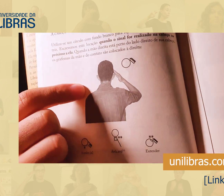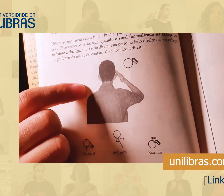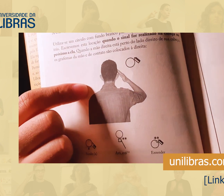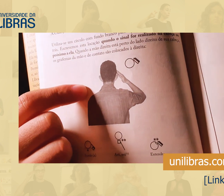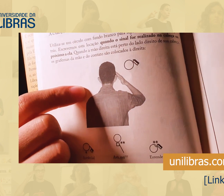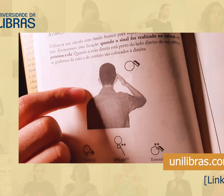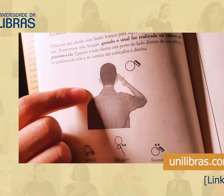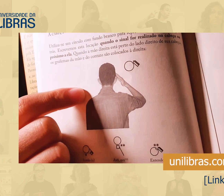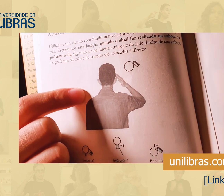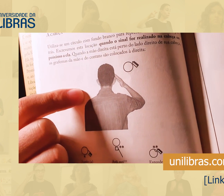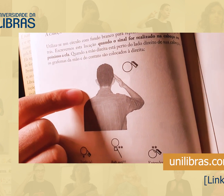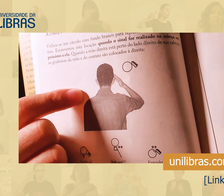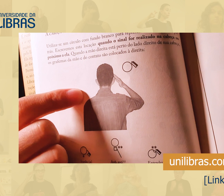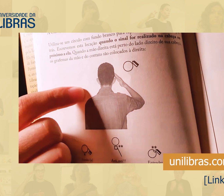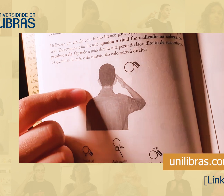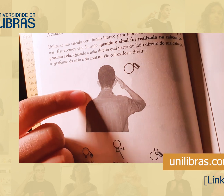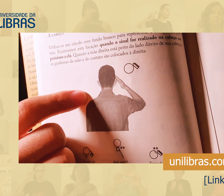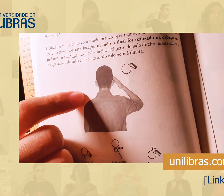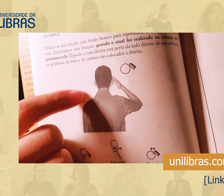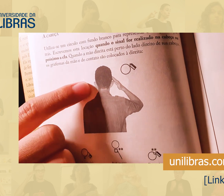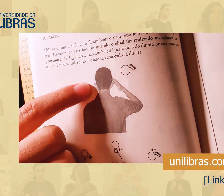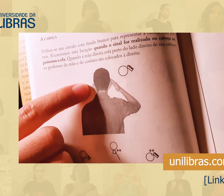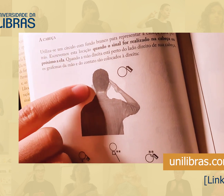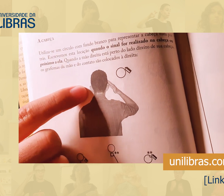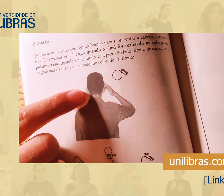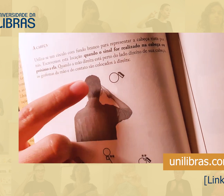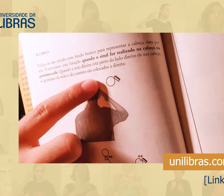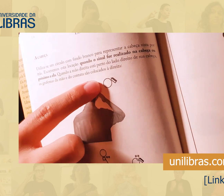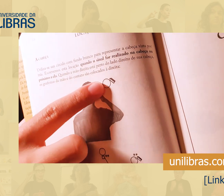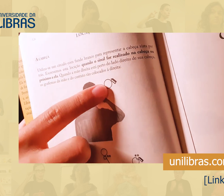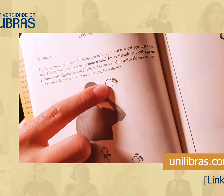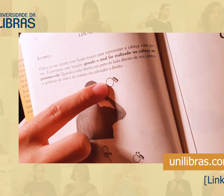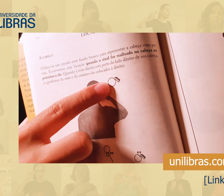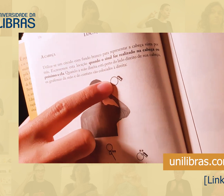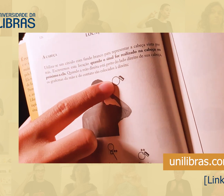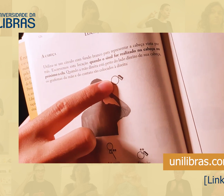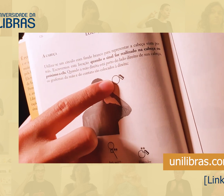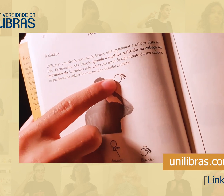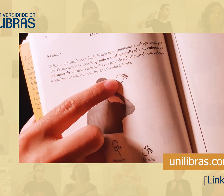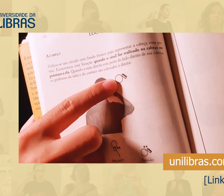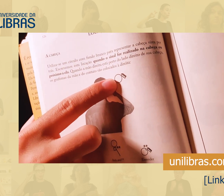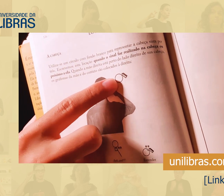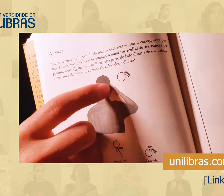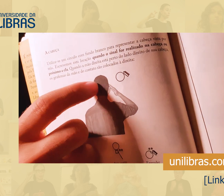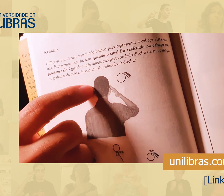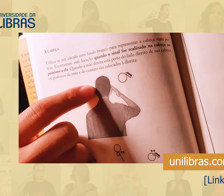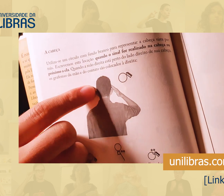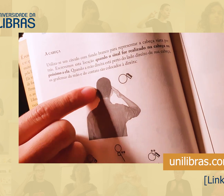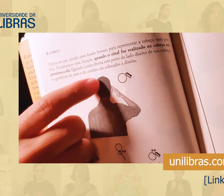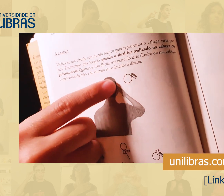com cabelo curtinho, você vê a foto e vê o sinal escrito, percebe?